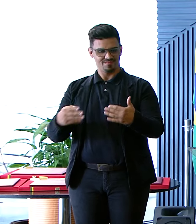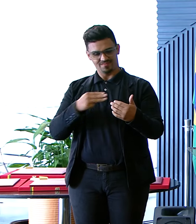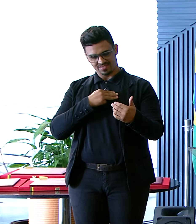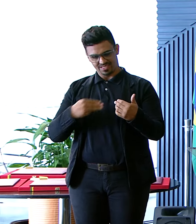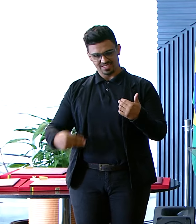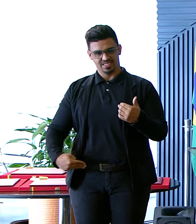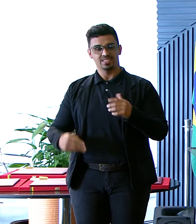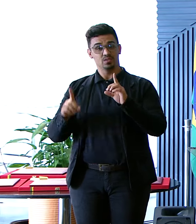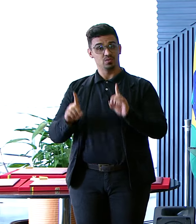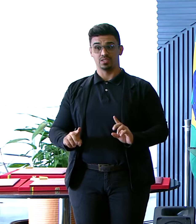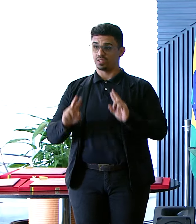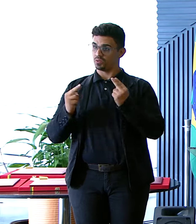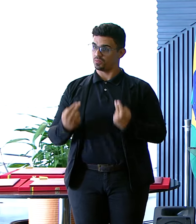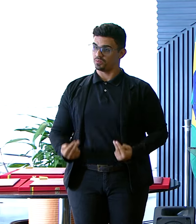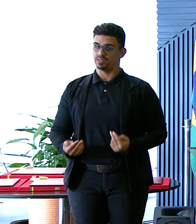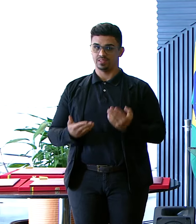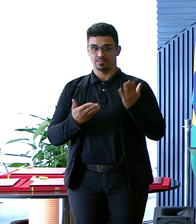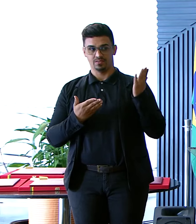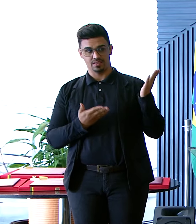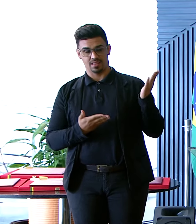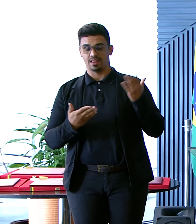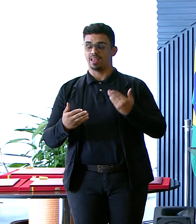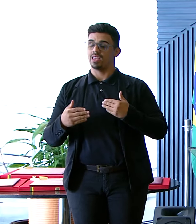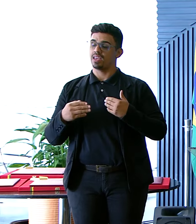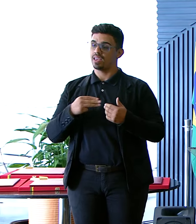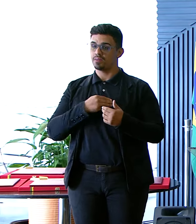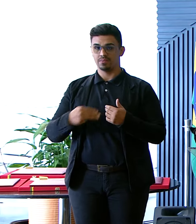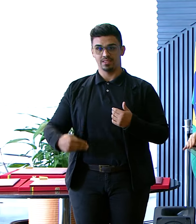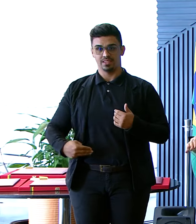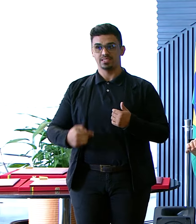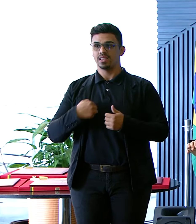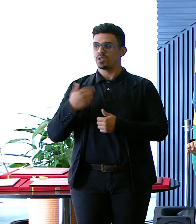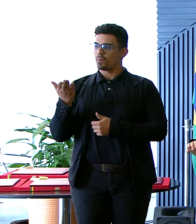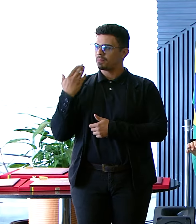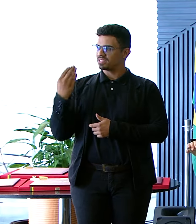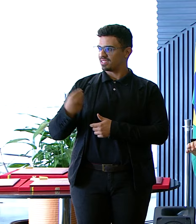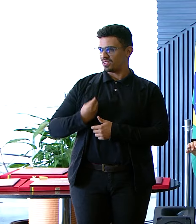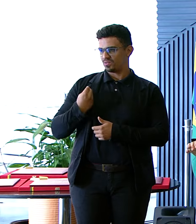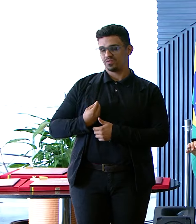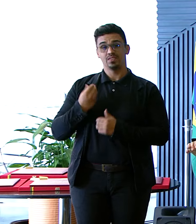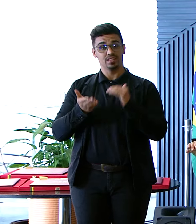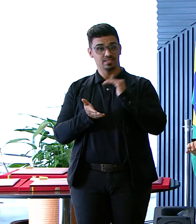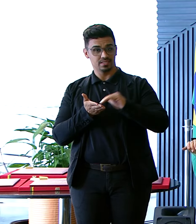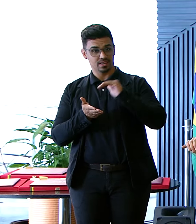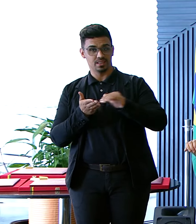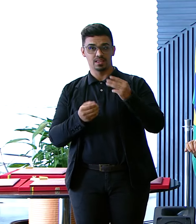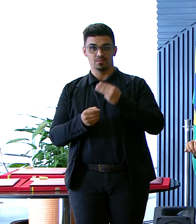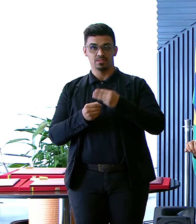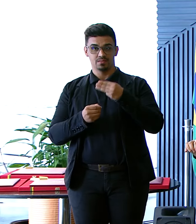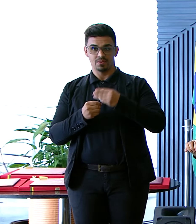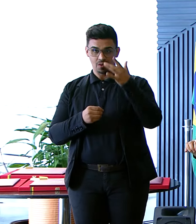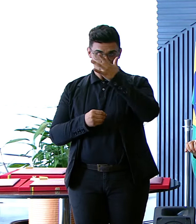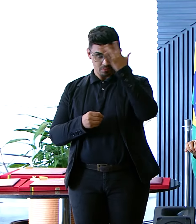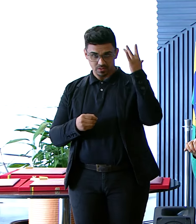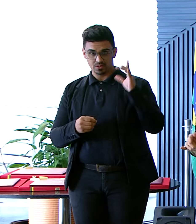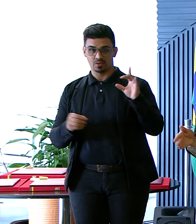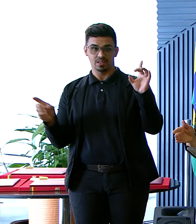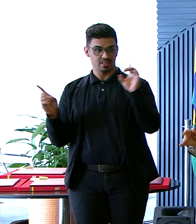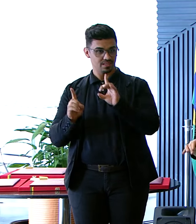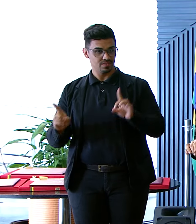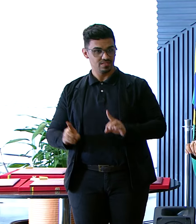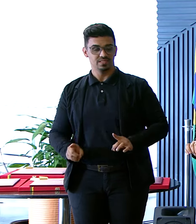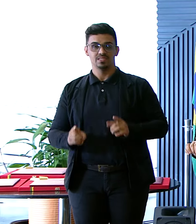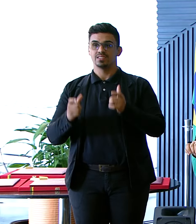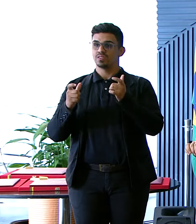ministra Maria do Rosário Era ministra aqui Enquanto eu era Secretária Municipal Da pessoa com deficiência Do prefeito Fernando